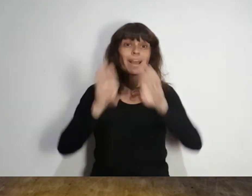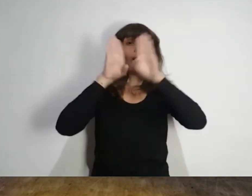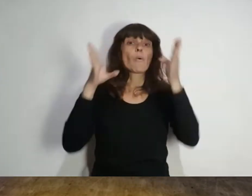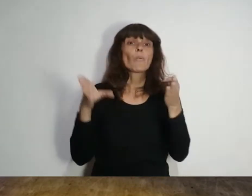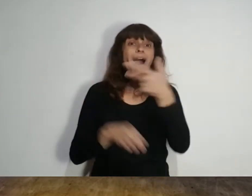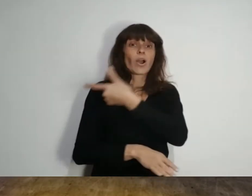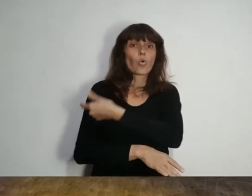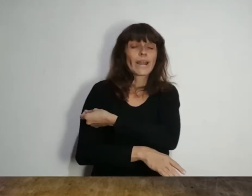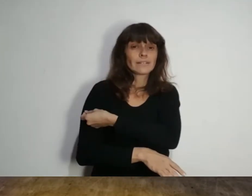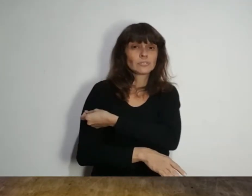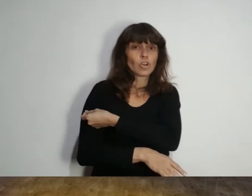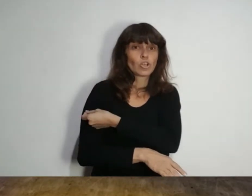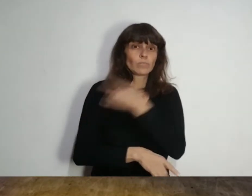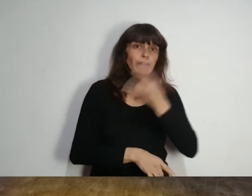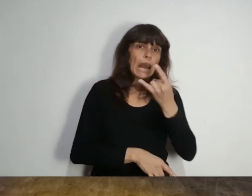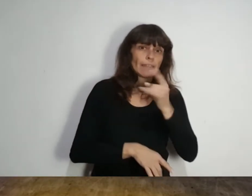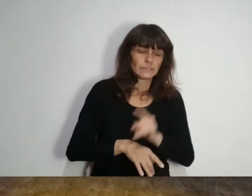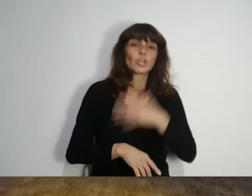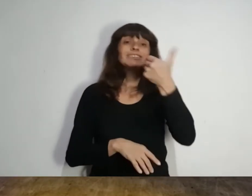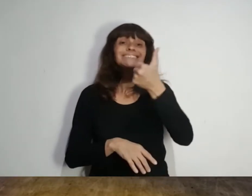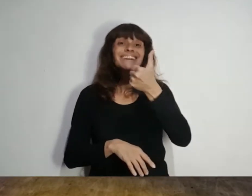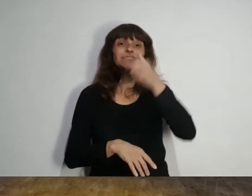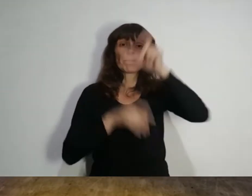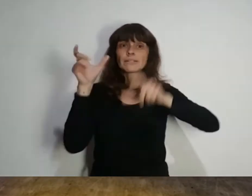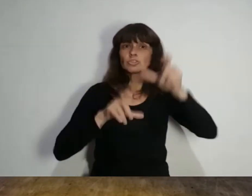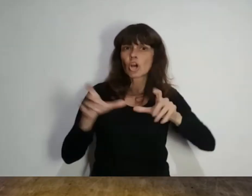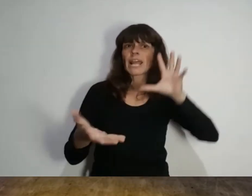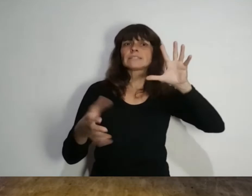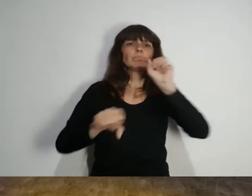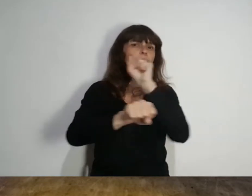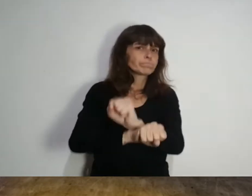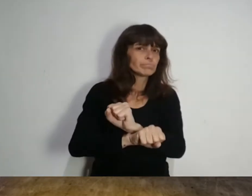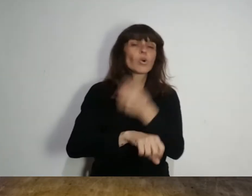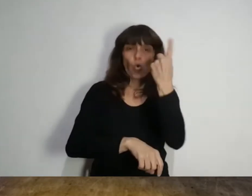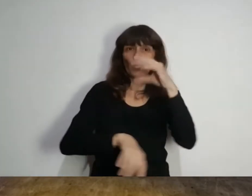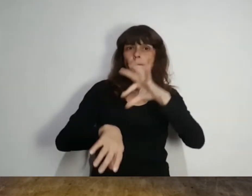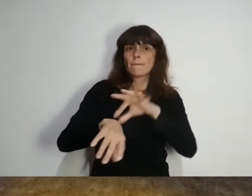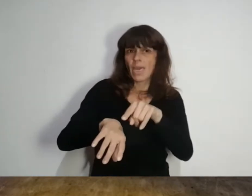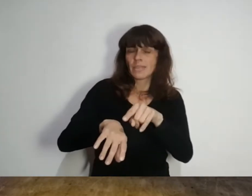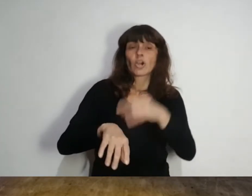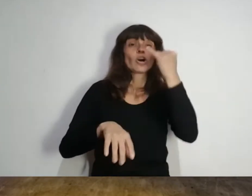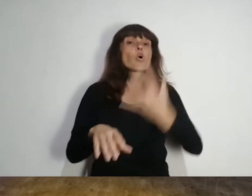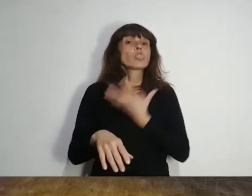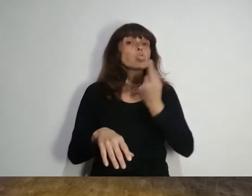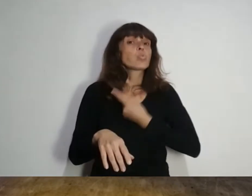Vacunatorio clandestino Seis personas fueron detenidas, entre ellas un médico que administraba a tres